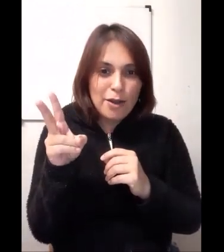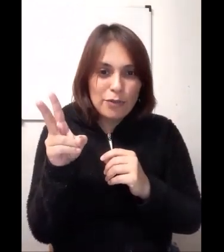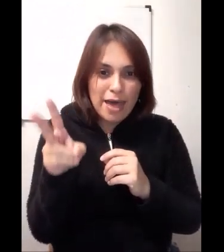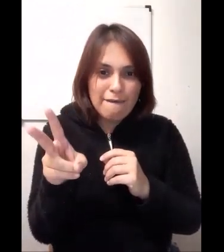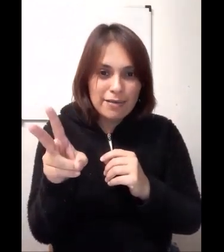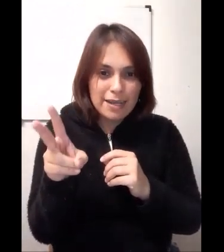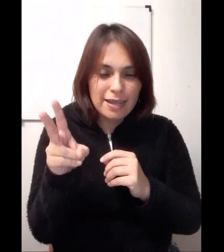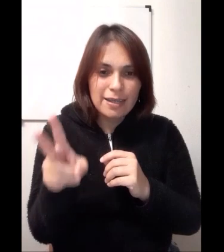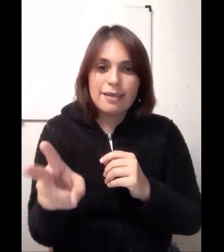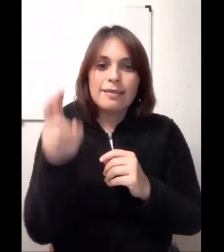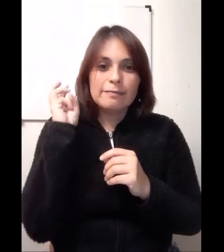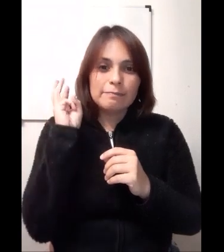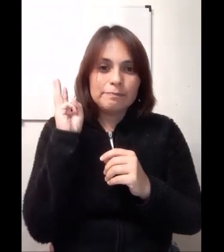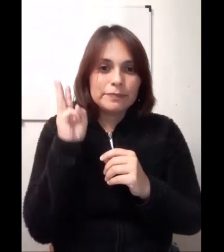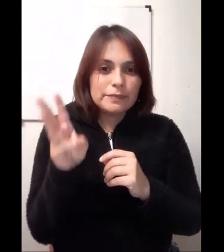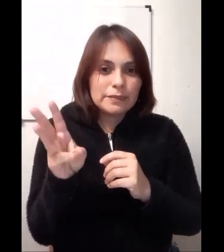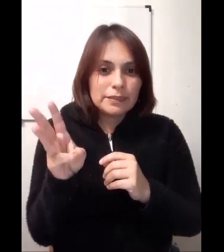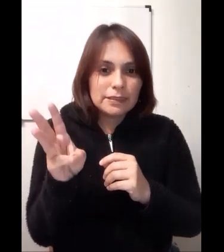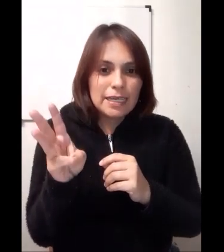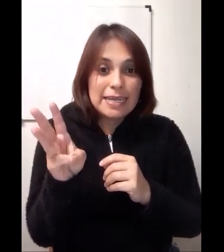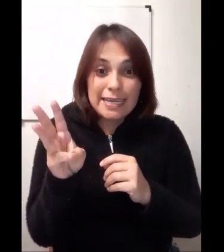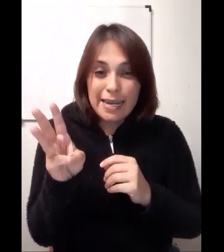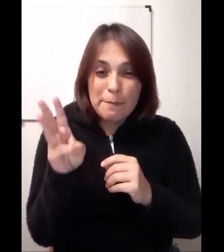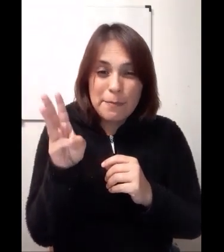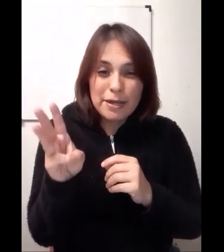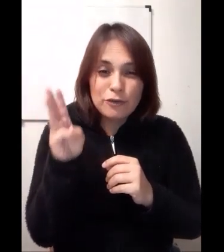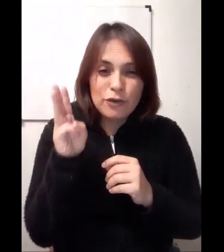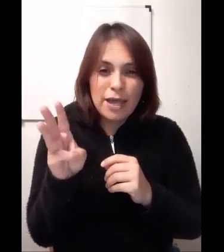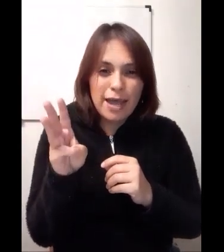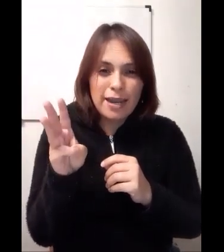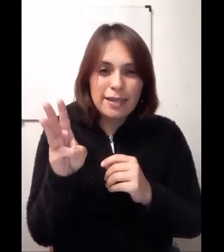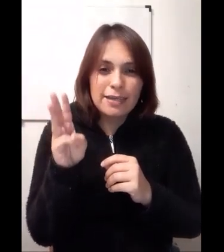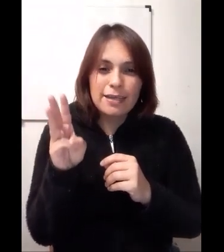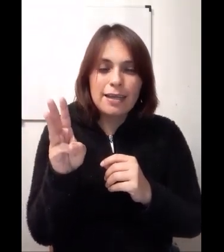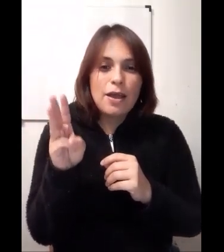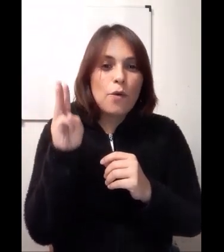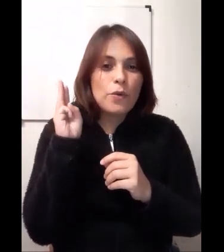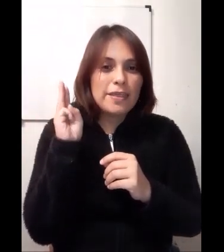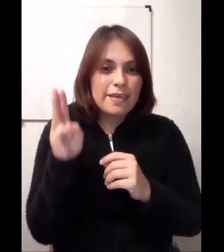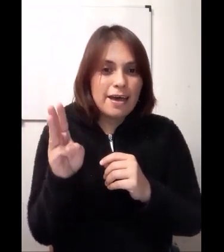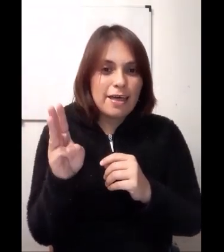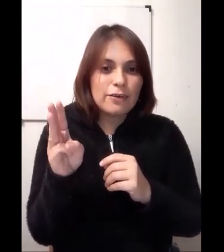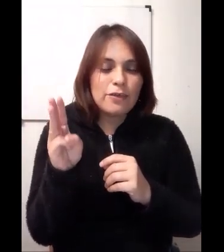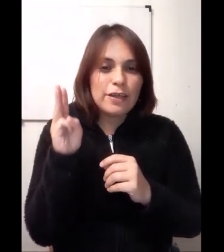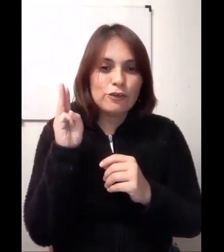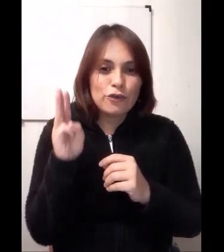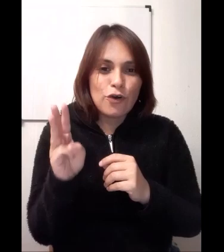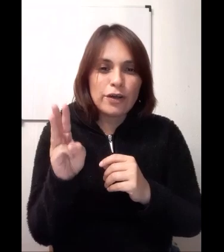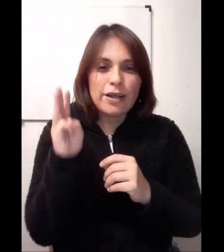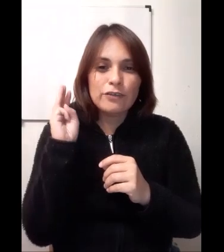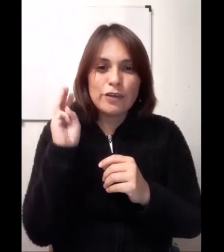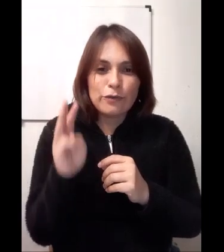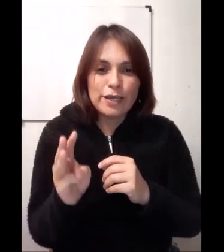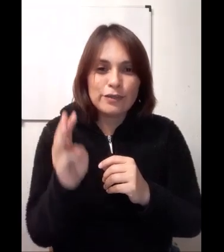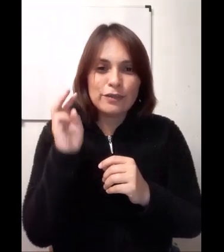saludable Higiene personal Y cuidado de los órganos de nuestros